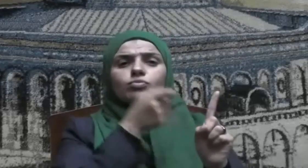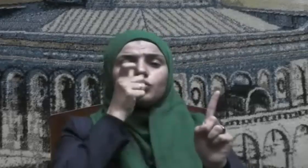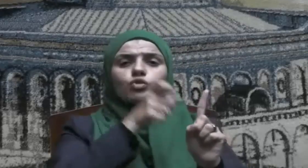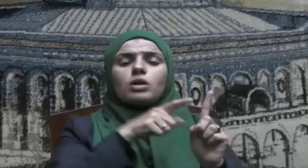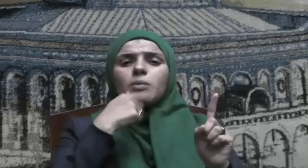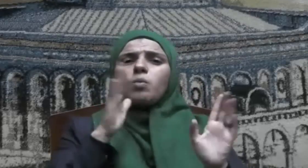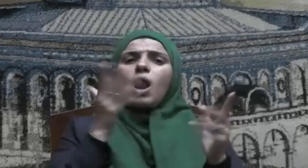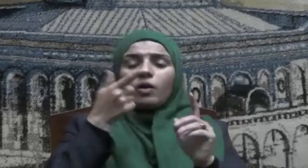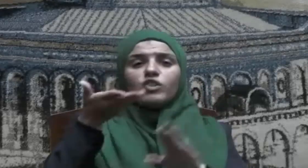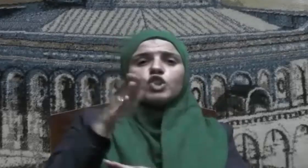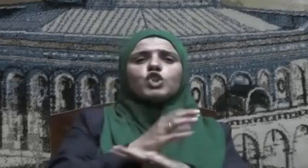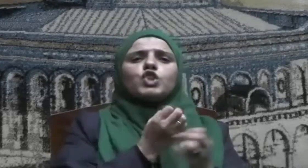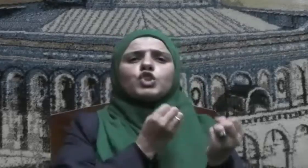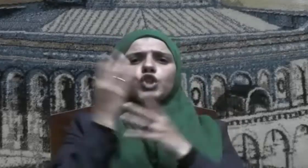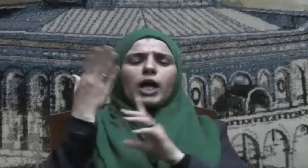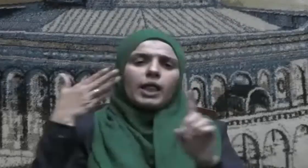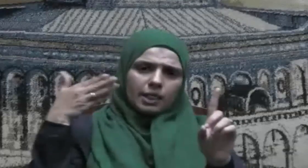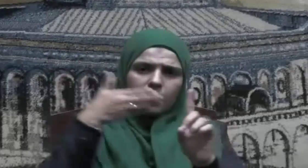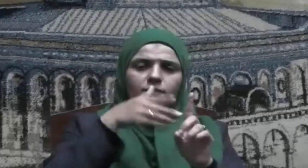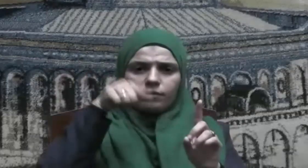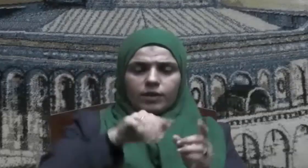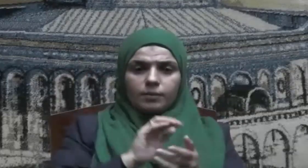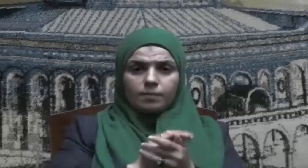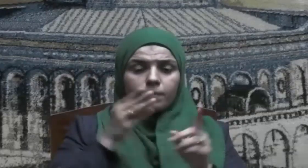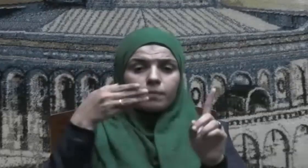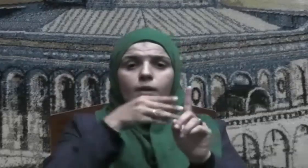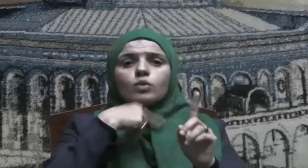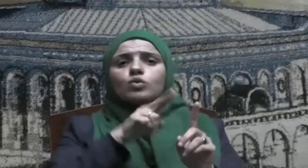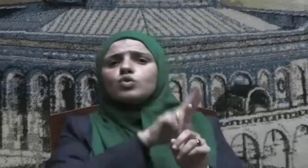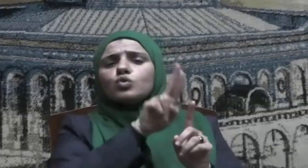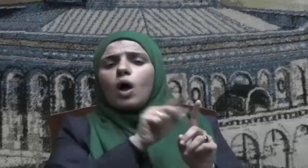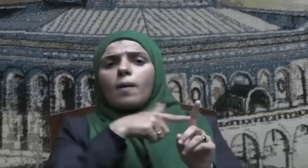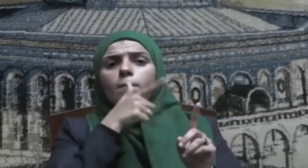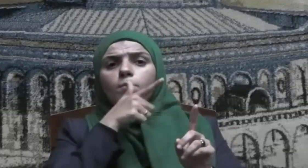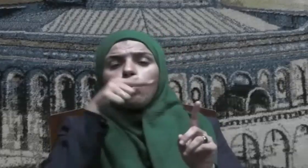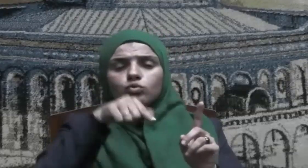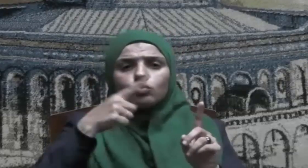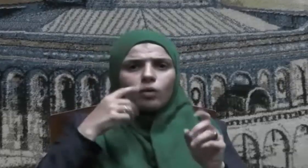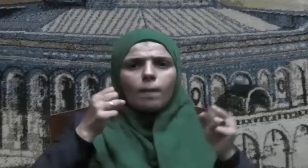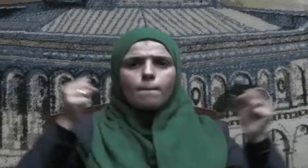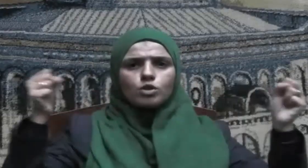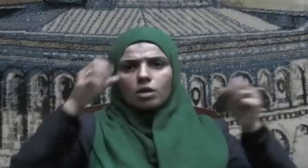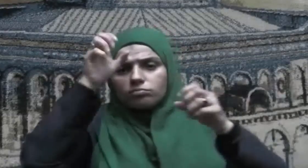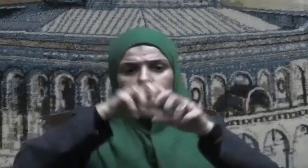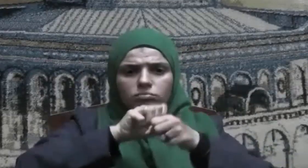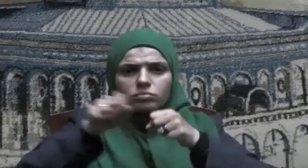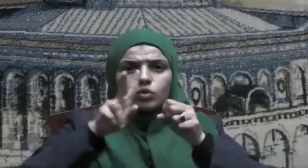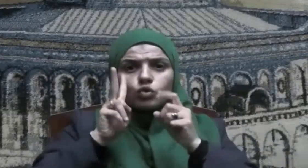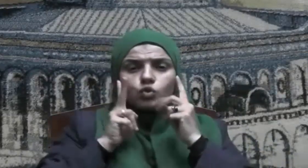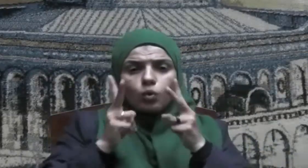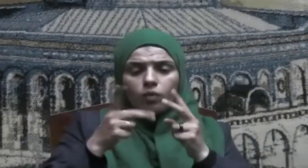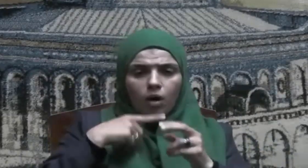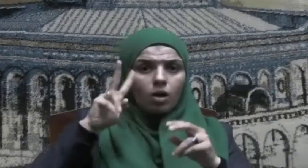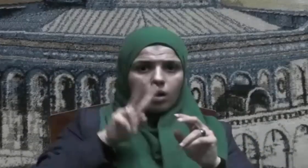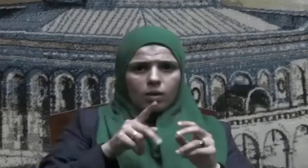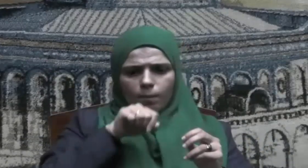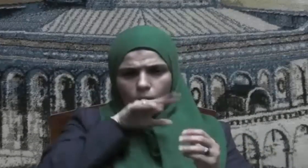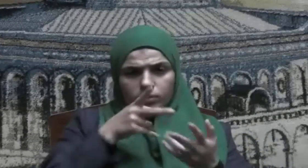شهيدا يومه المرسل به فروضع بين يديه فنأبت